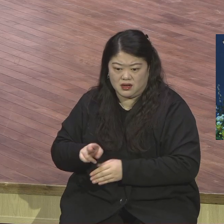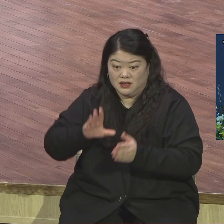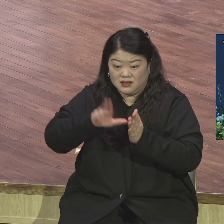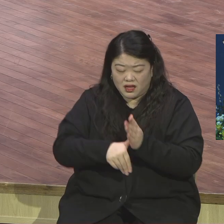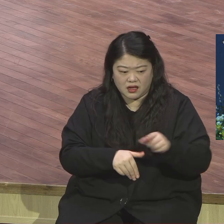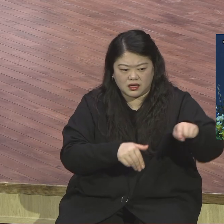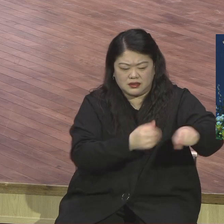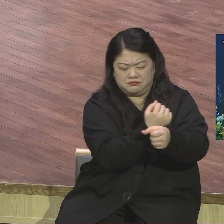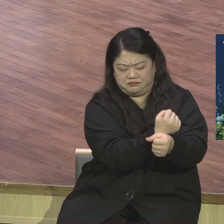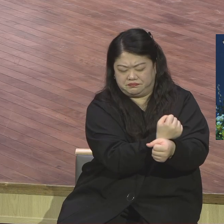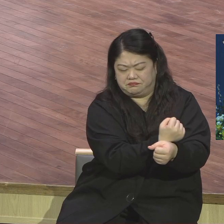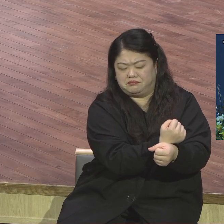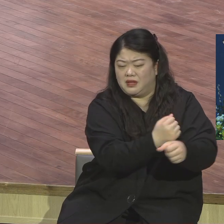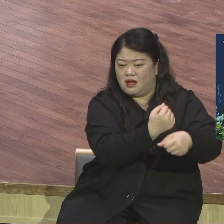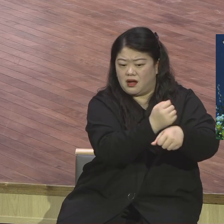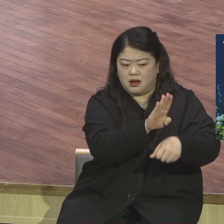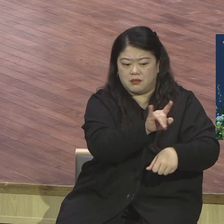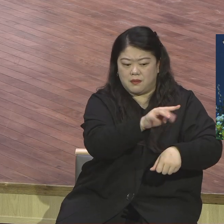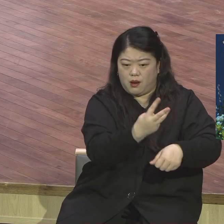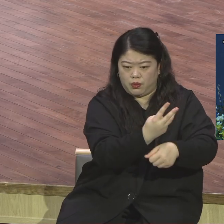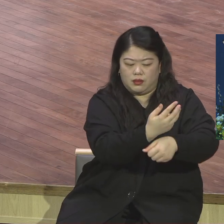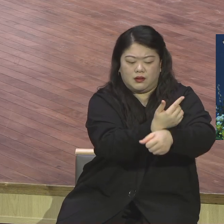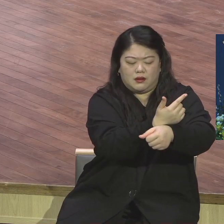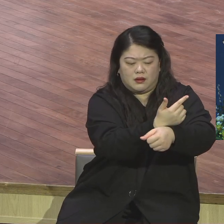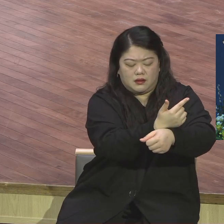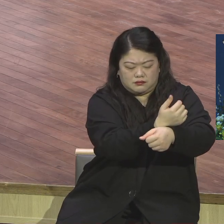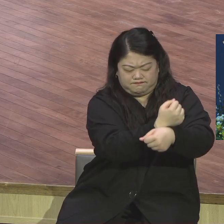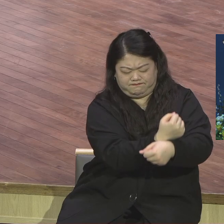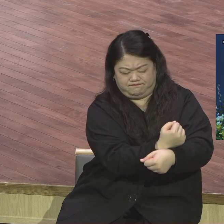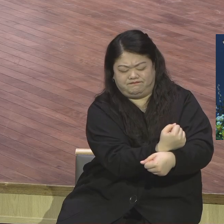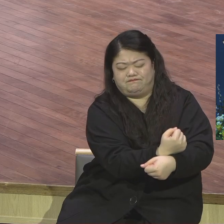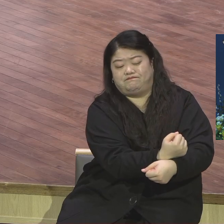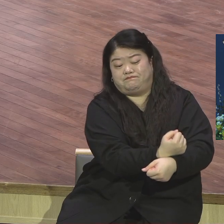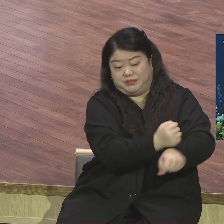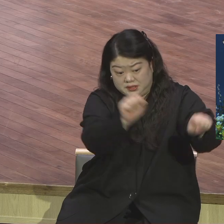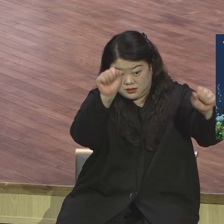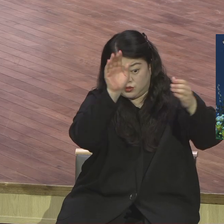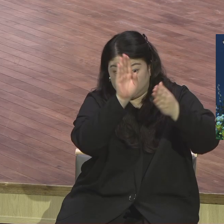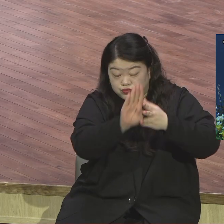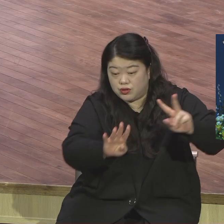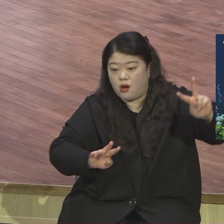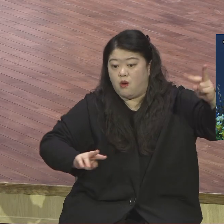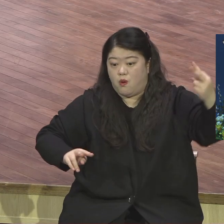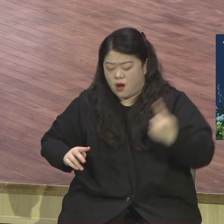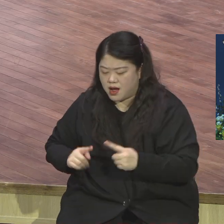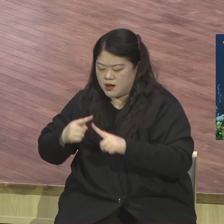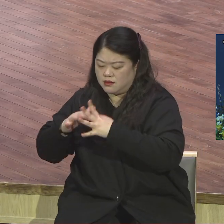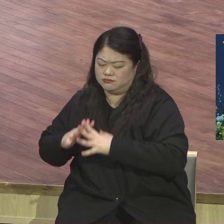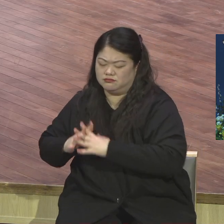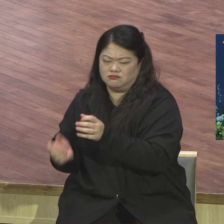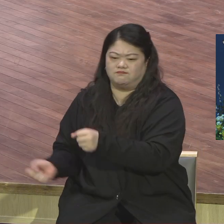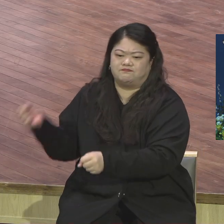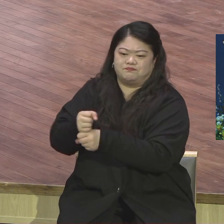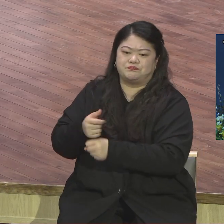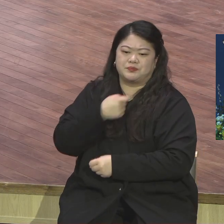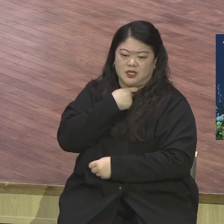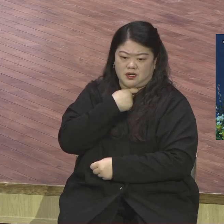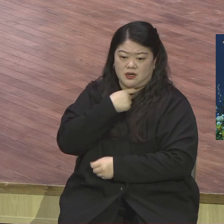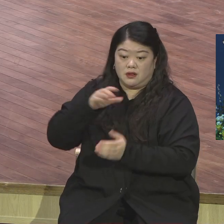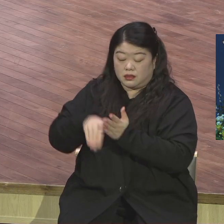성전 재건에 동참하겠다고 그래 나섰어요. 이때 이스라엘 백성들은